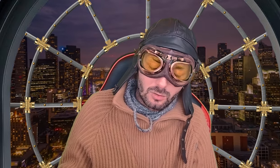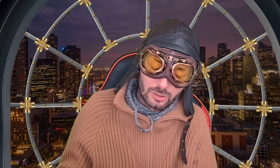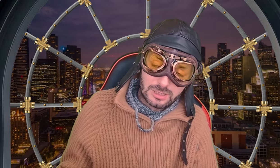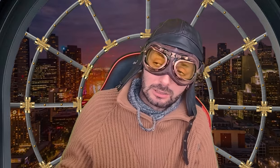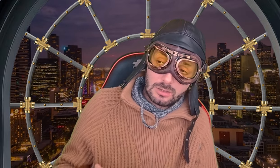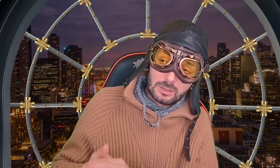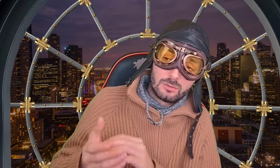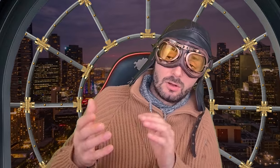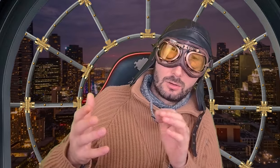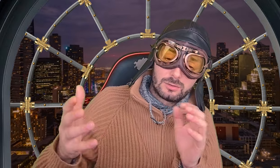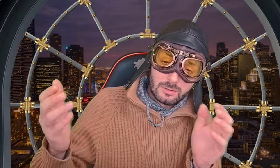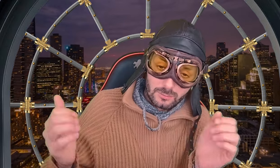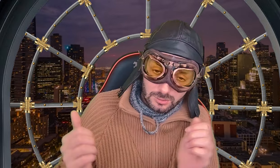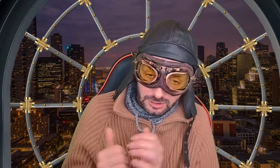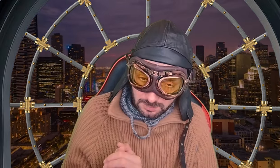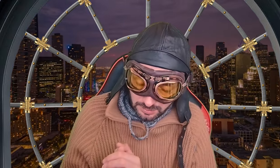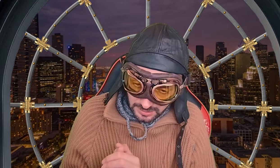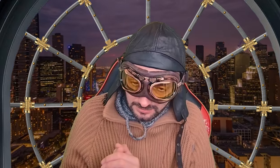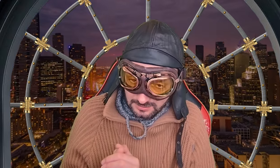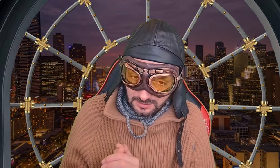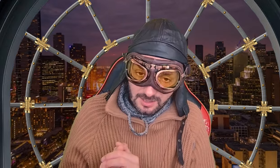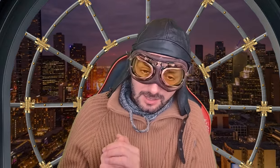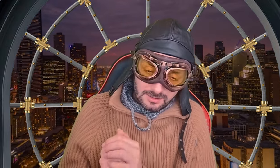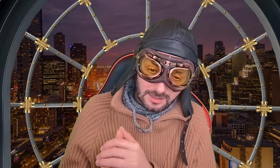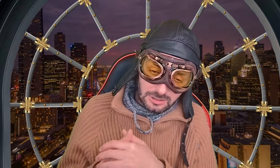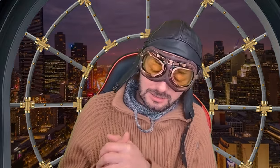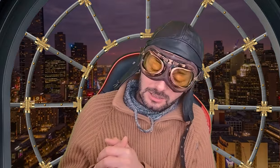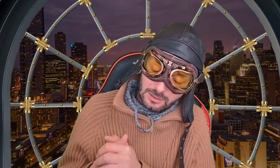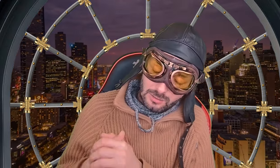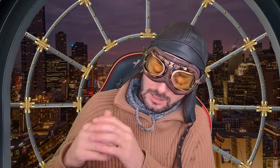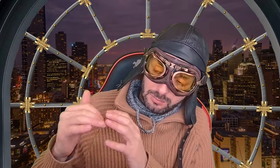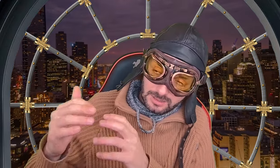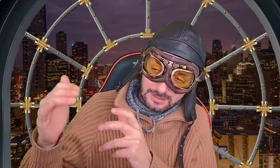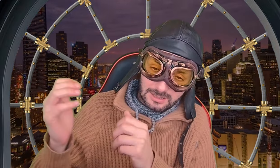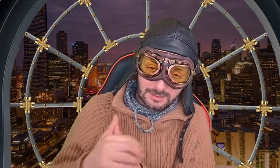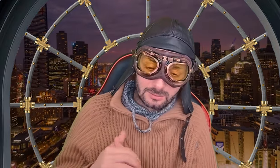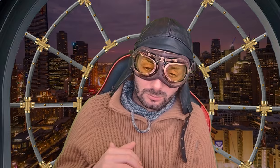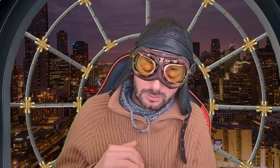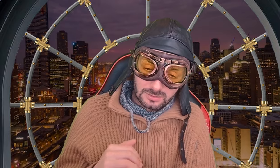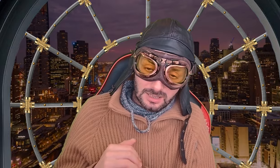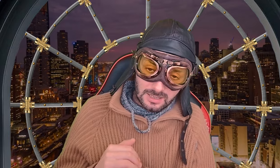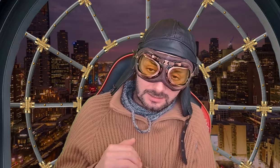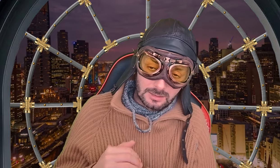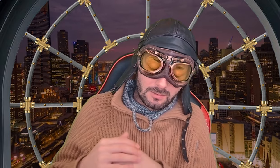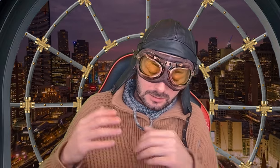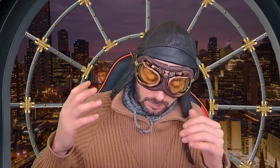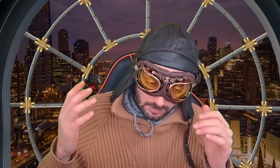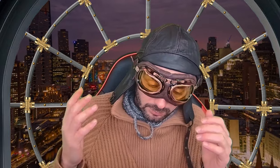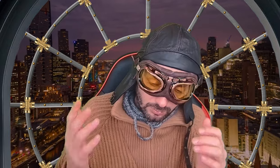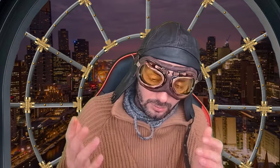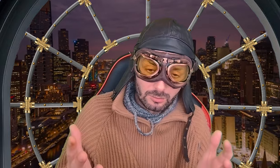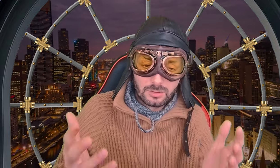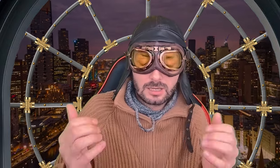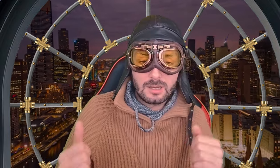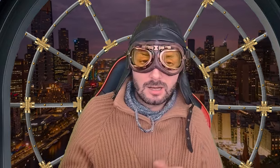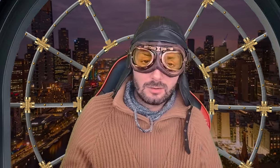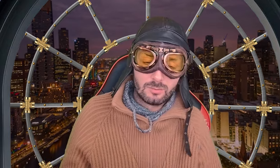oštetu. A to što Vučić prijeti, znači, da će i onda podnese rezoluciju za Jasanovac. Pa, Bujrum, kralju